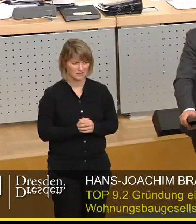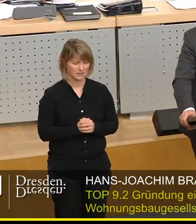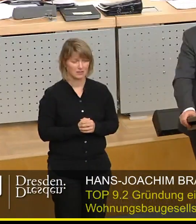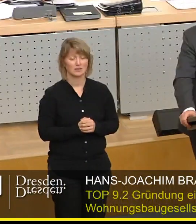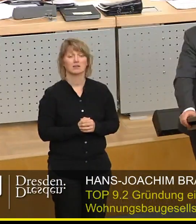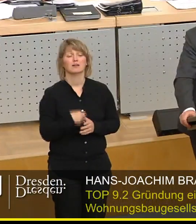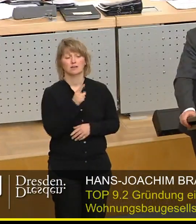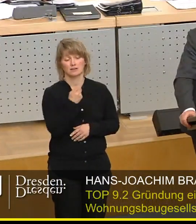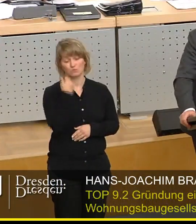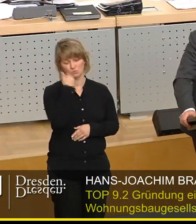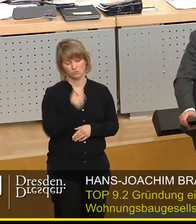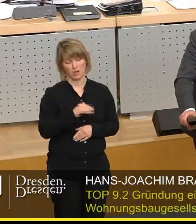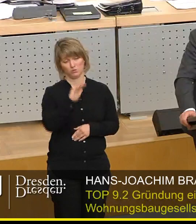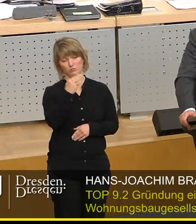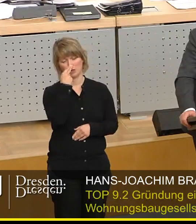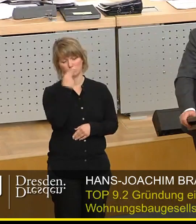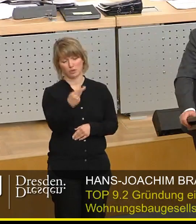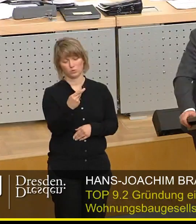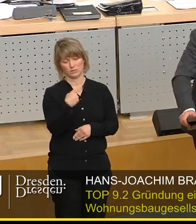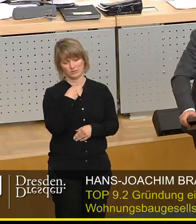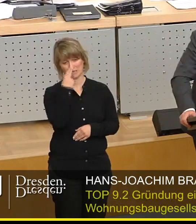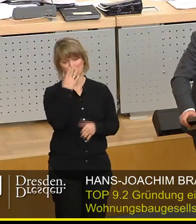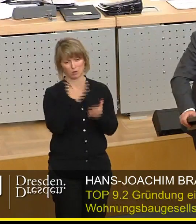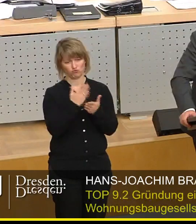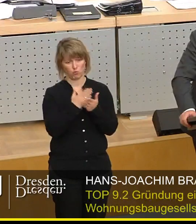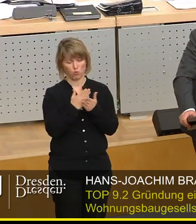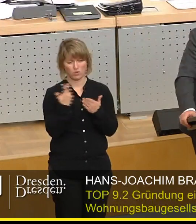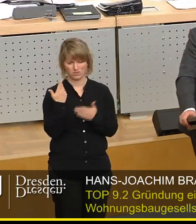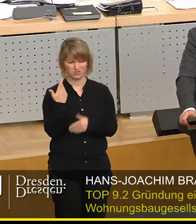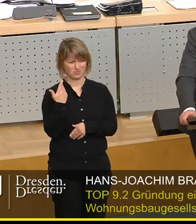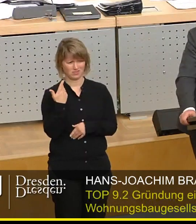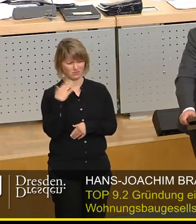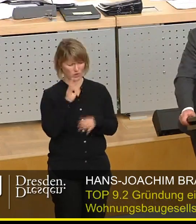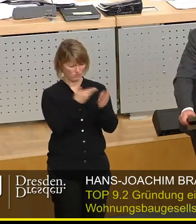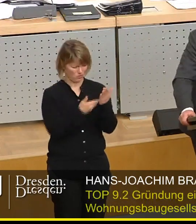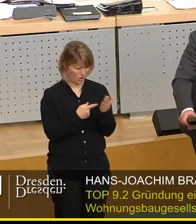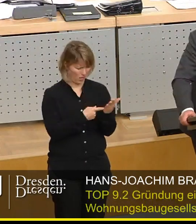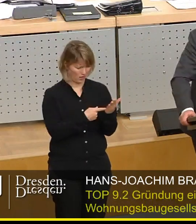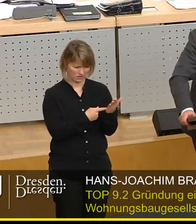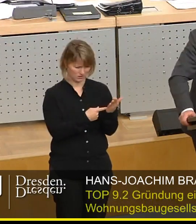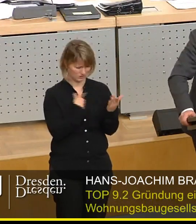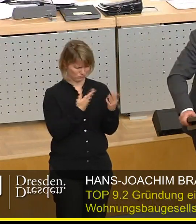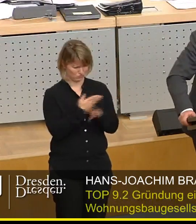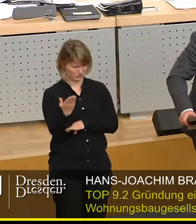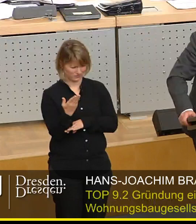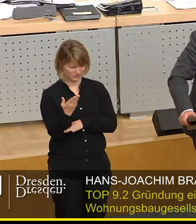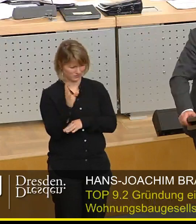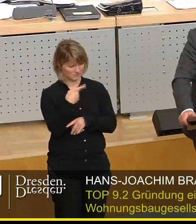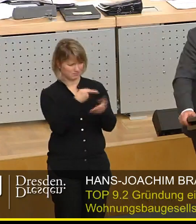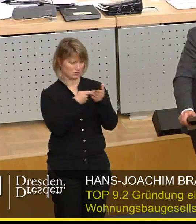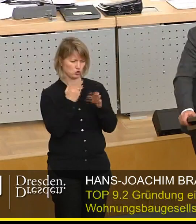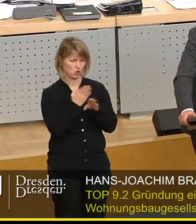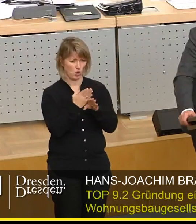in die Spiele gucken müssen Sie es auch merken dass Sie den ganzen Unsinn dieser Vorlage eben gerade dargestellt haben wenn ich Sie richtig